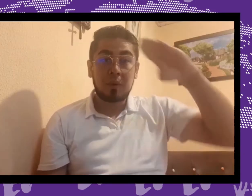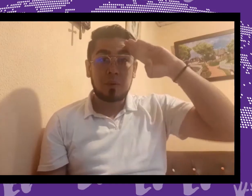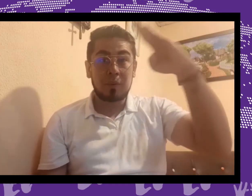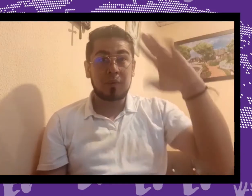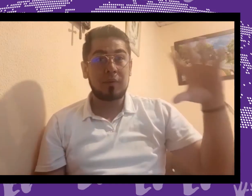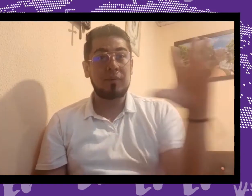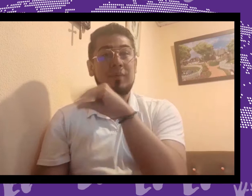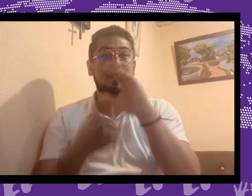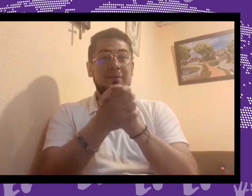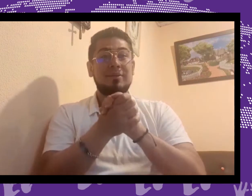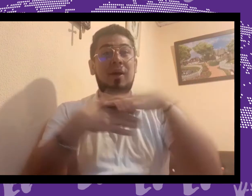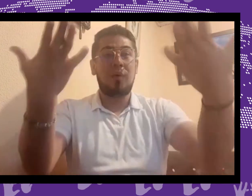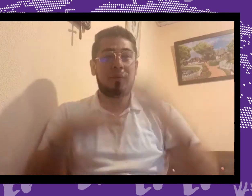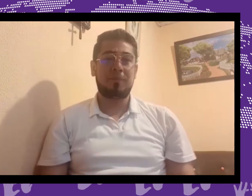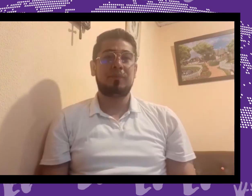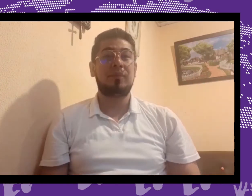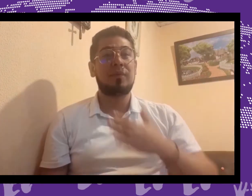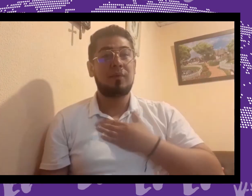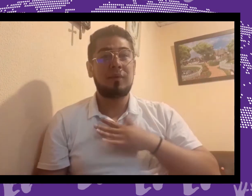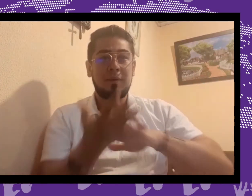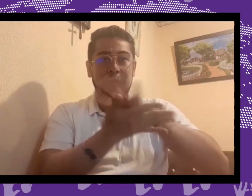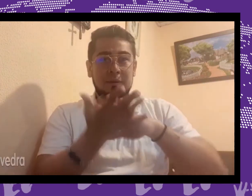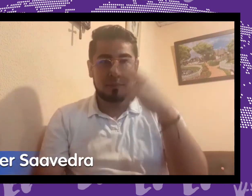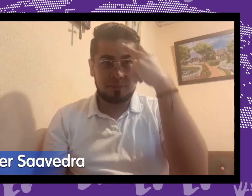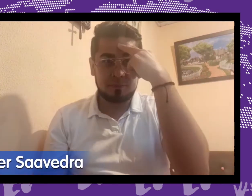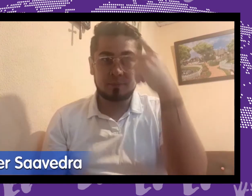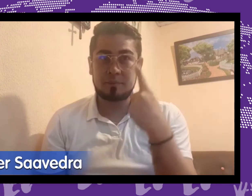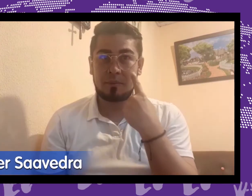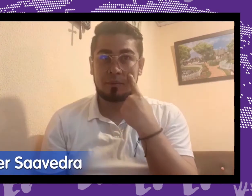Hola a todos, un cordial saludo. Soy Javier.